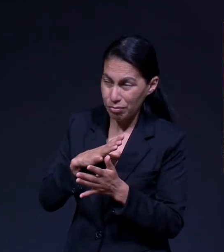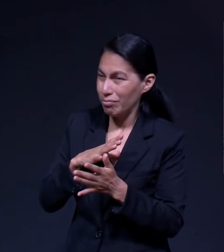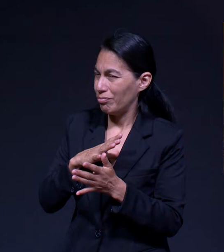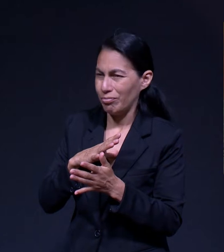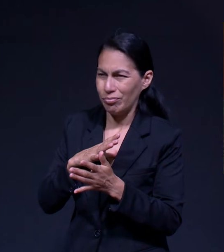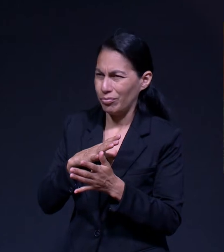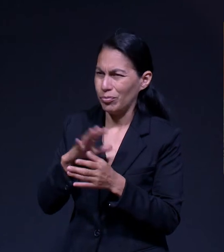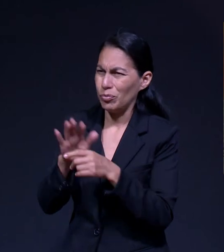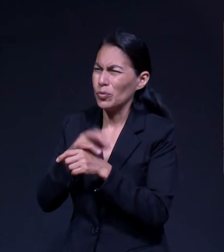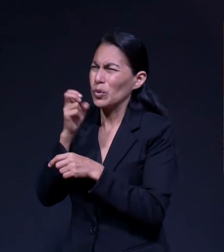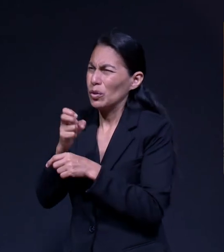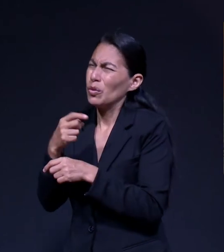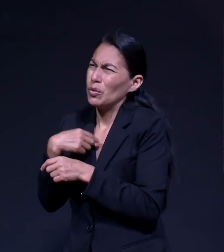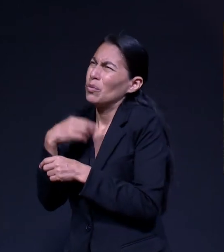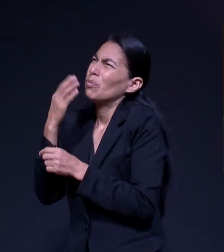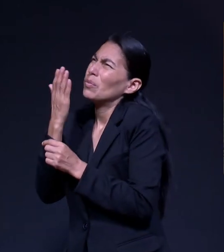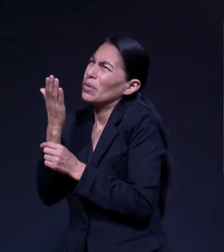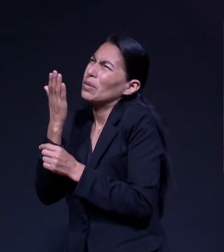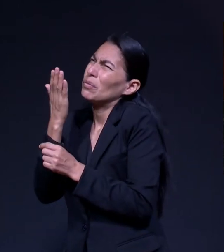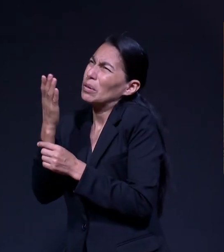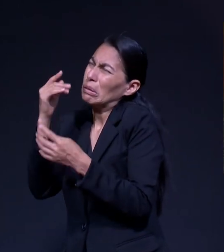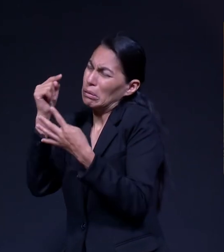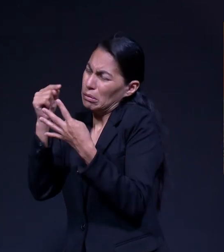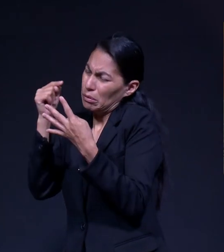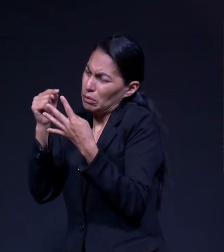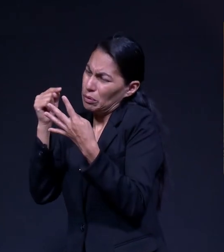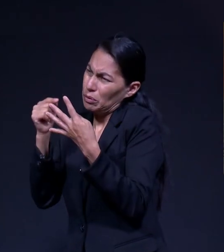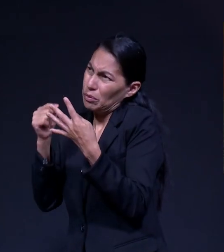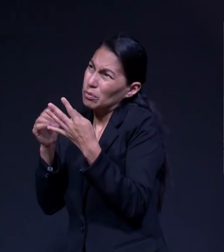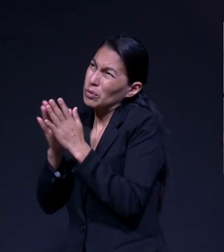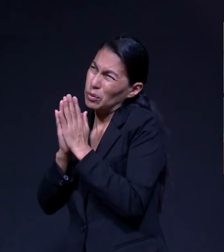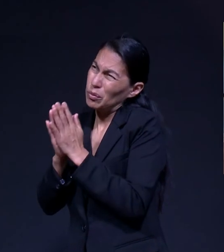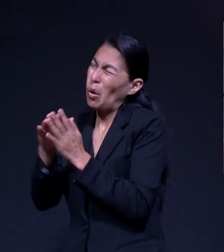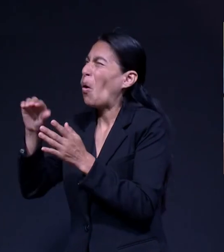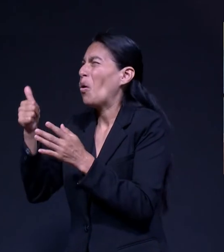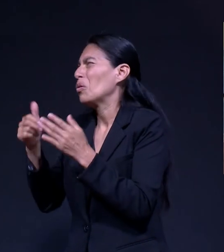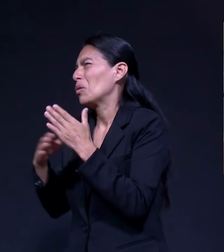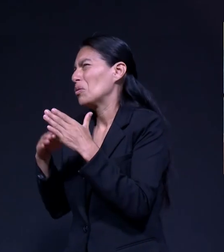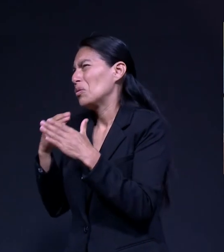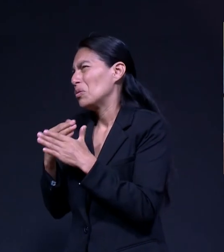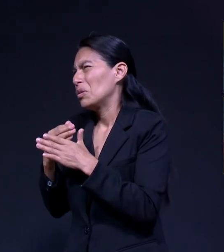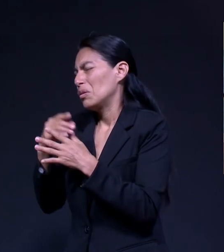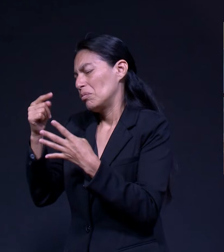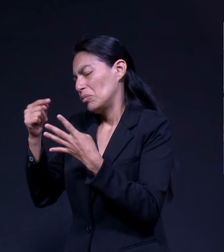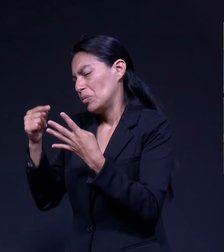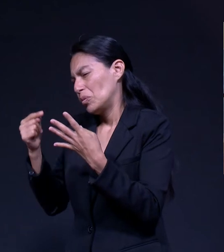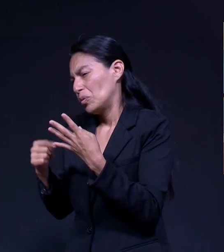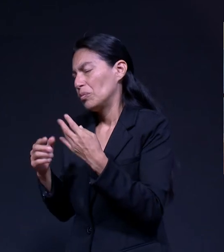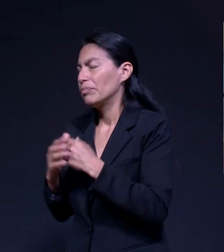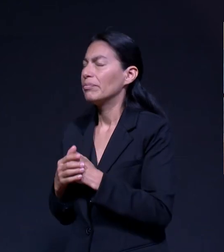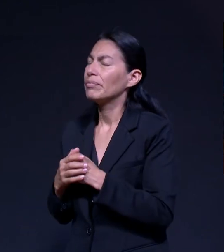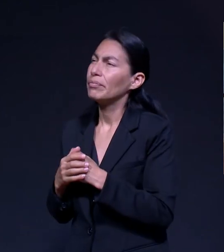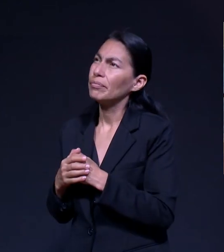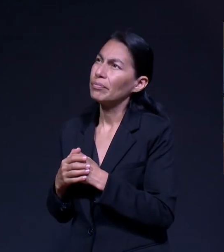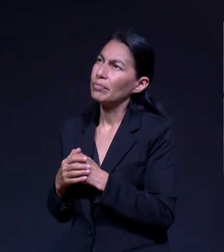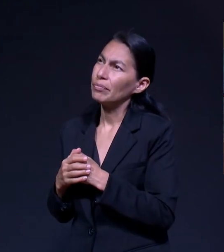Eran Algunas De Las Cosas Que Yo Le Había Especificado A Dios Y Algunos Otros Detalles Entonces Cuando Llegué Aquí